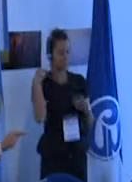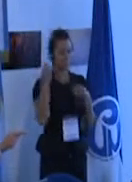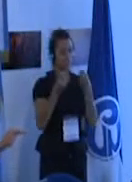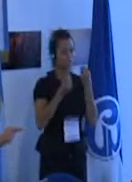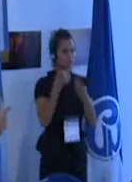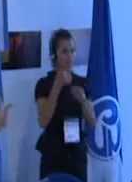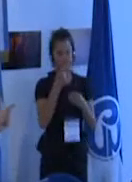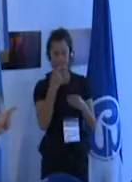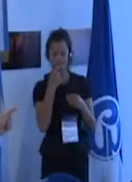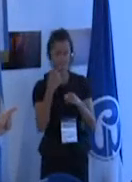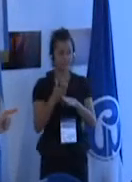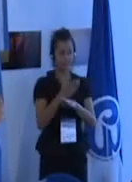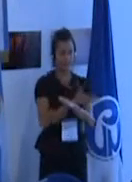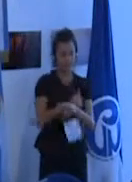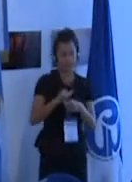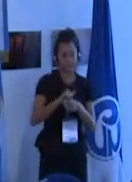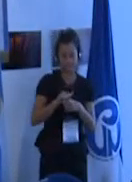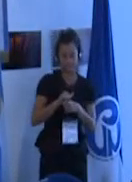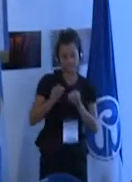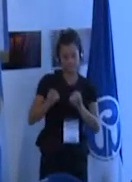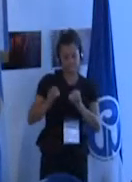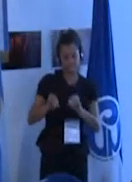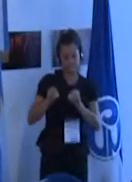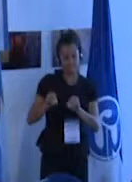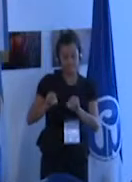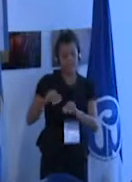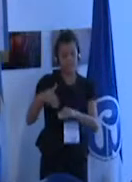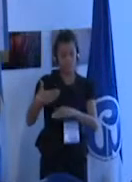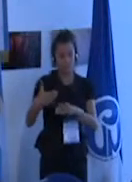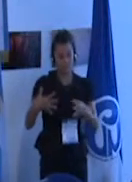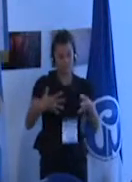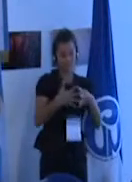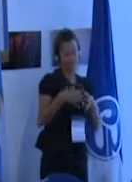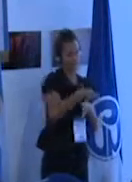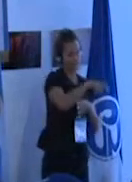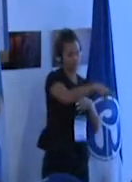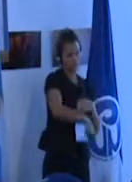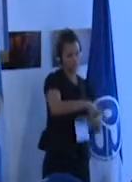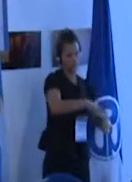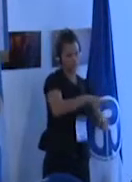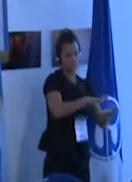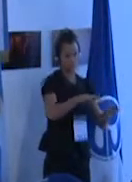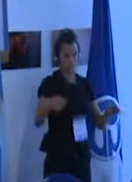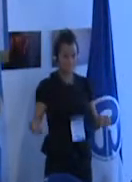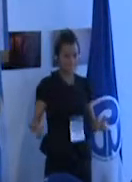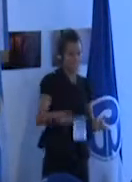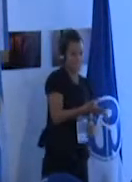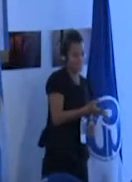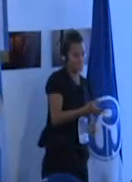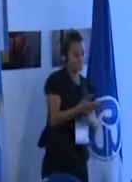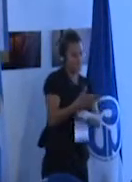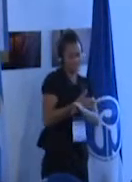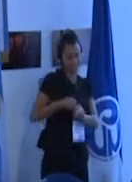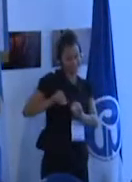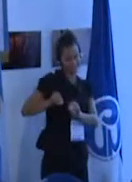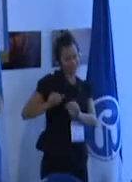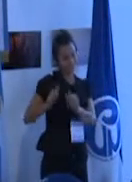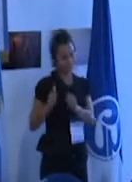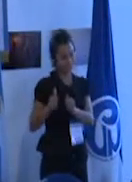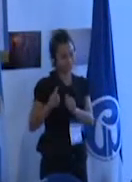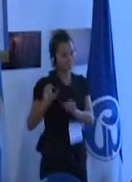para integrarlo a la escuela ordinaria y lo y si en algún momento tiene muchas